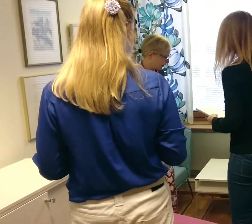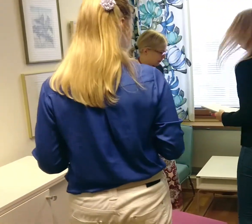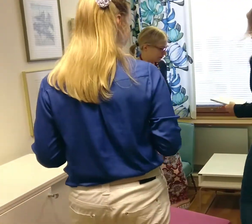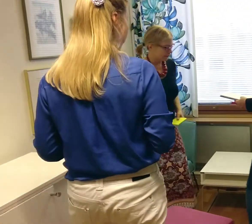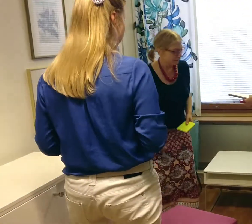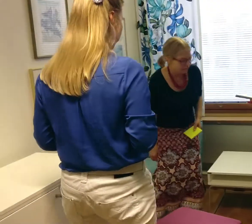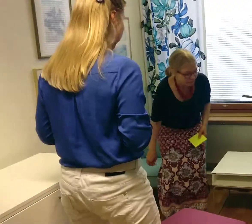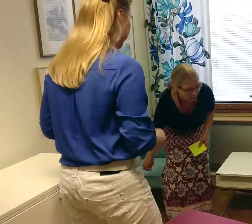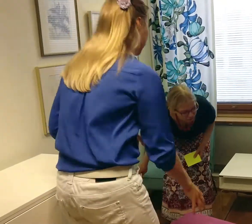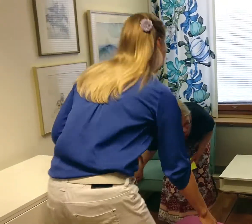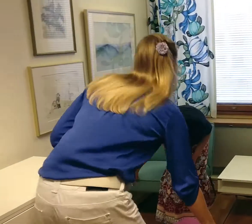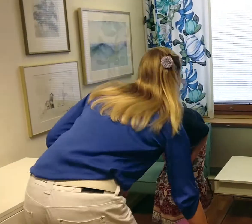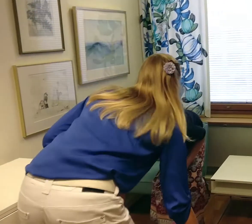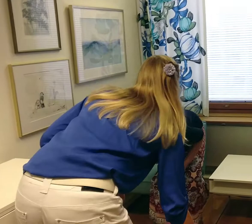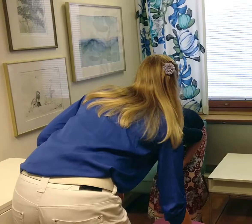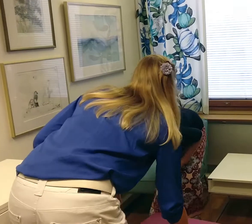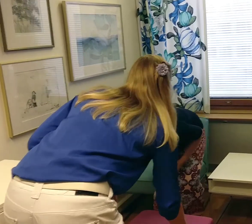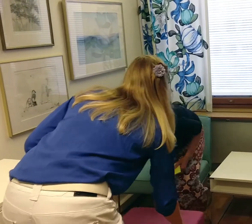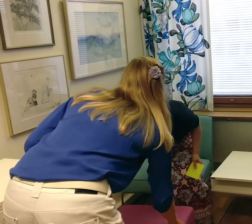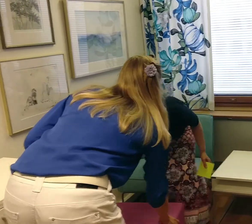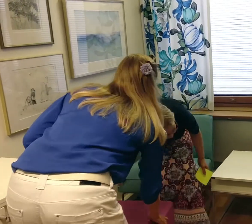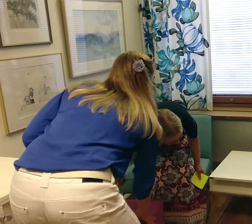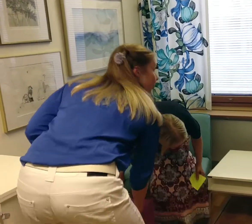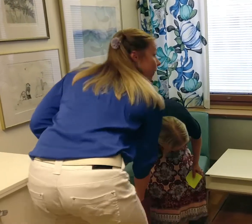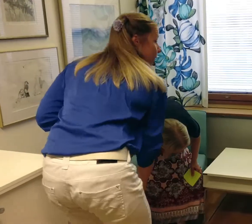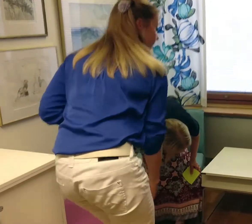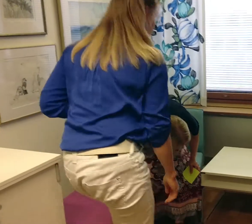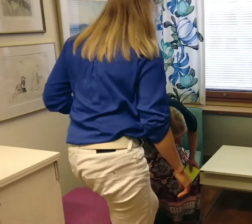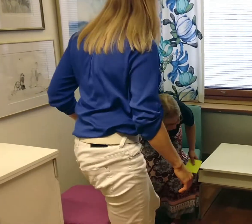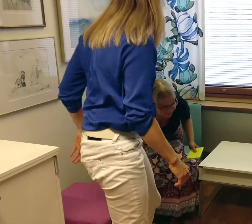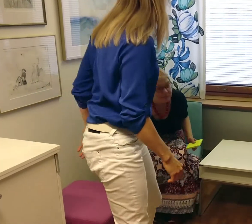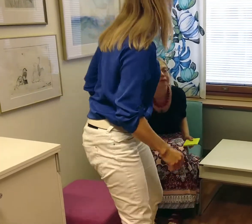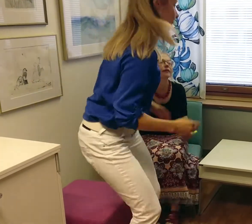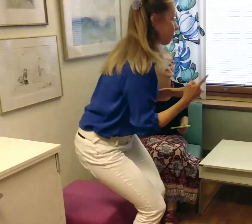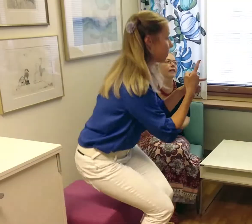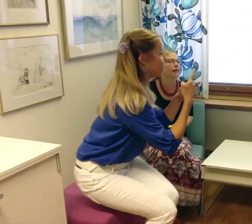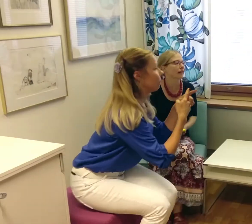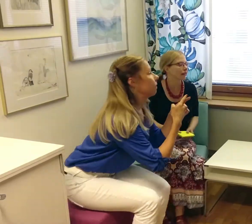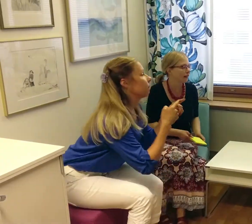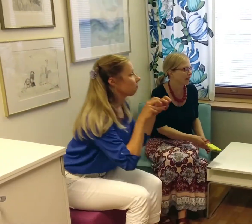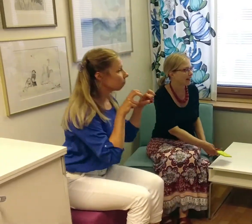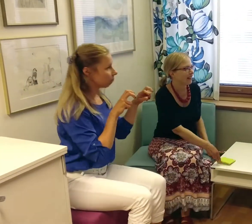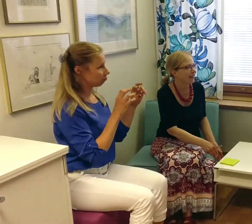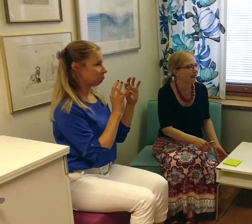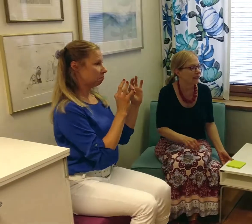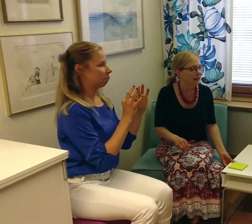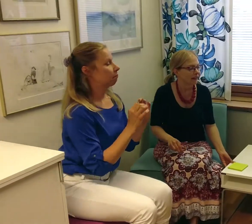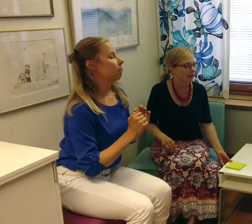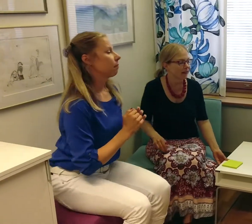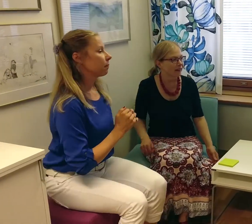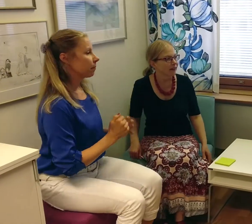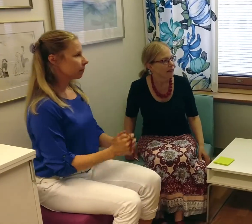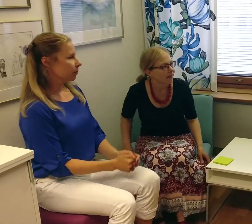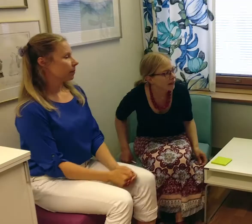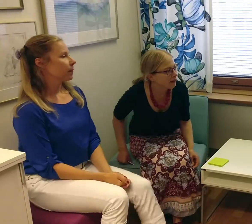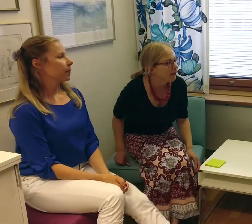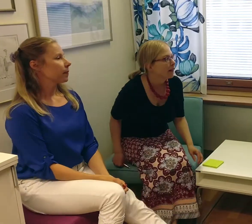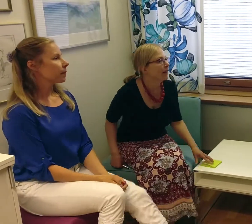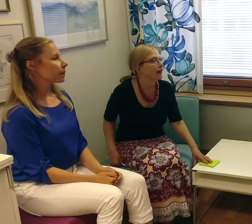on tulkkipalvelupäätös, kuljetuspalvelupäätös. Eli pääsen töihin, koska en voi ajaa autoa